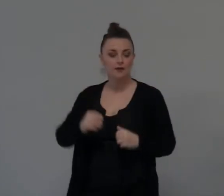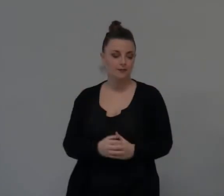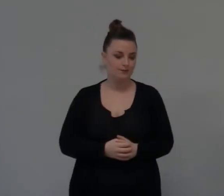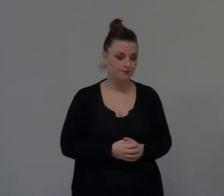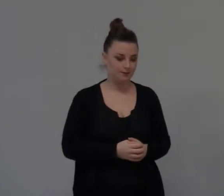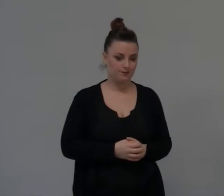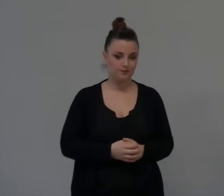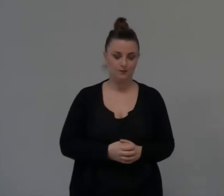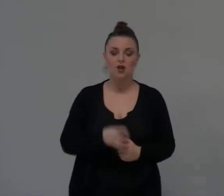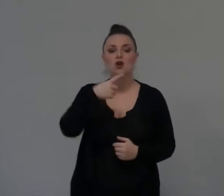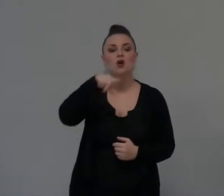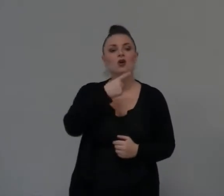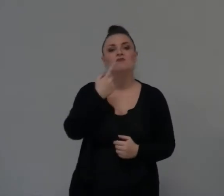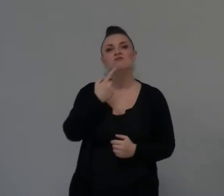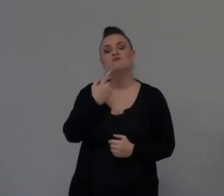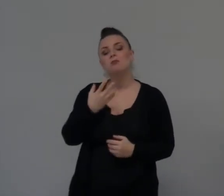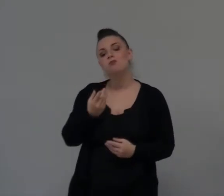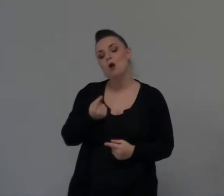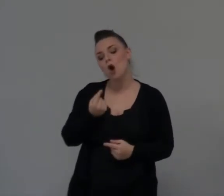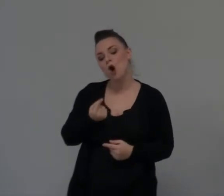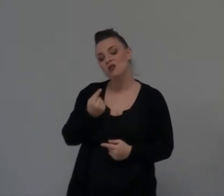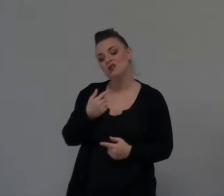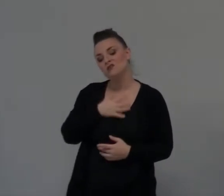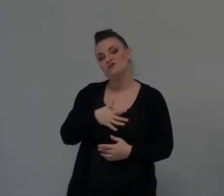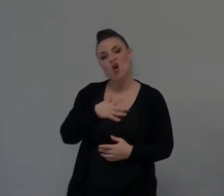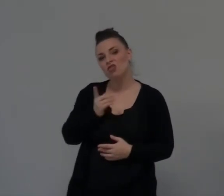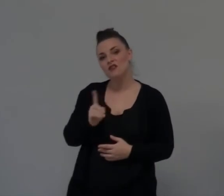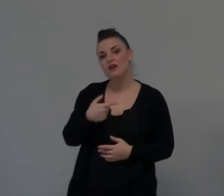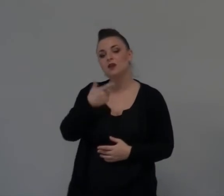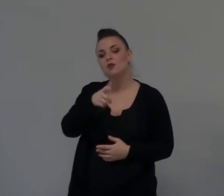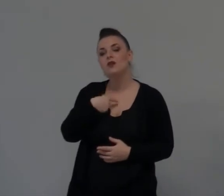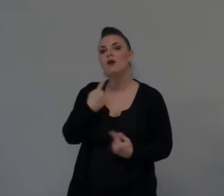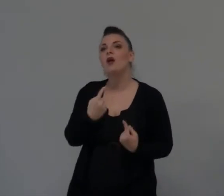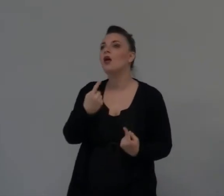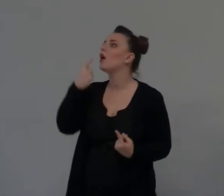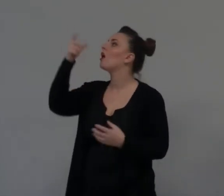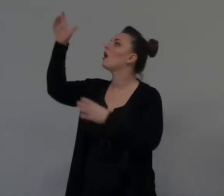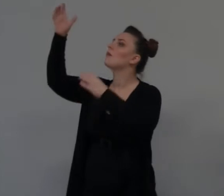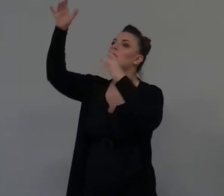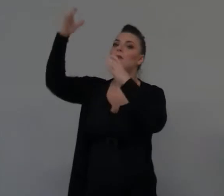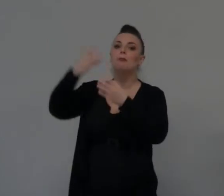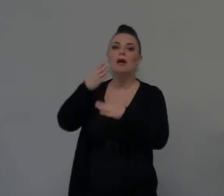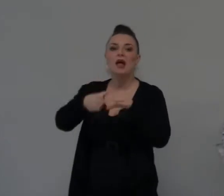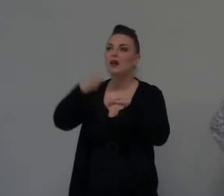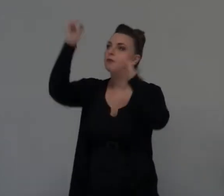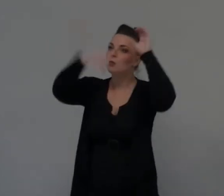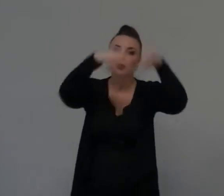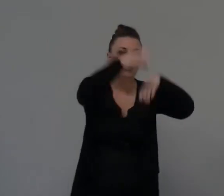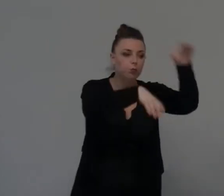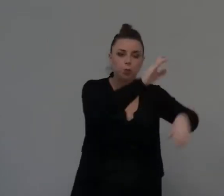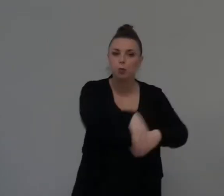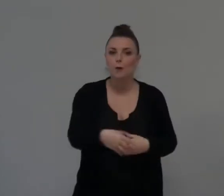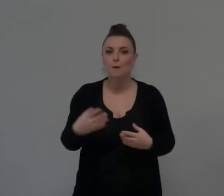cadere le pagnotte dalla cielo. E magari si consentirebbe le pagnotte, sotto forma non soltanto di pagnotte, ma di un miracolo. Una mano